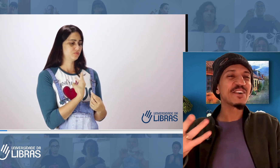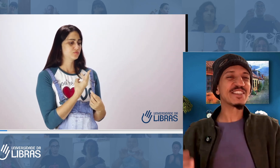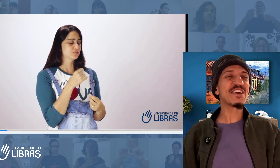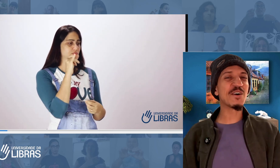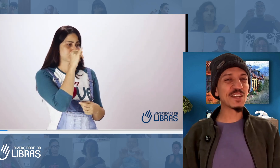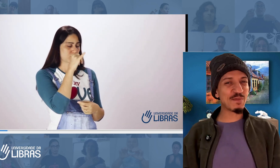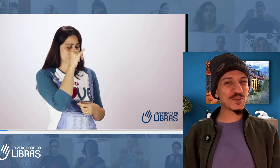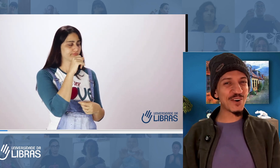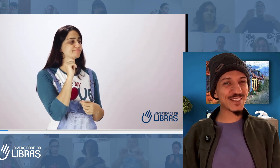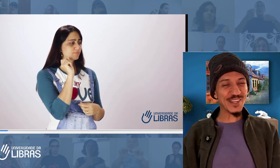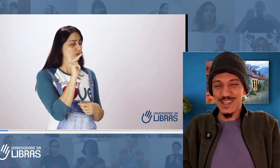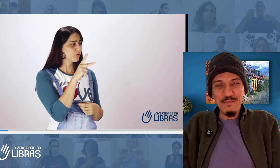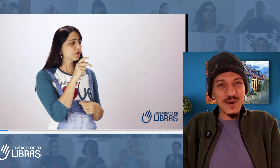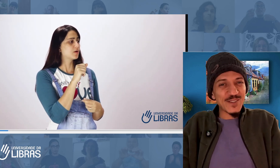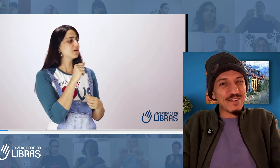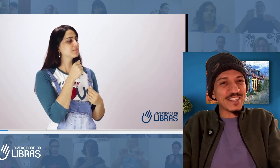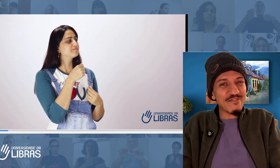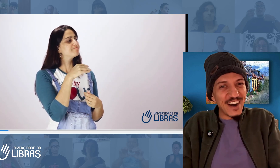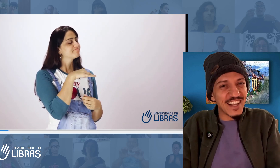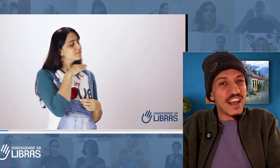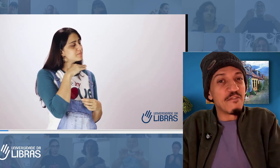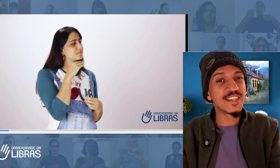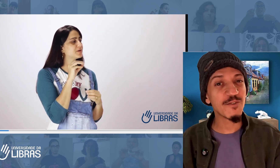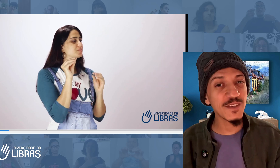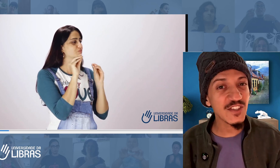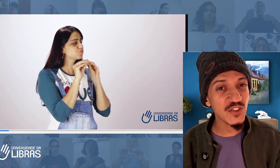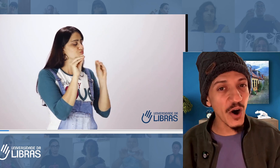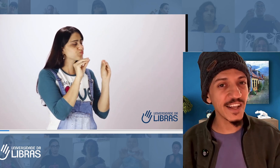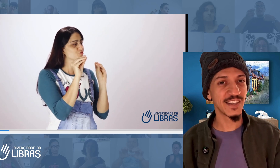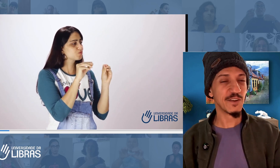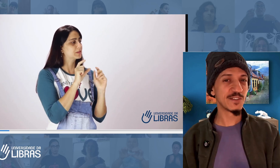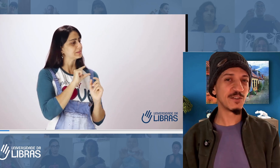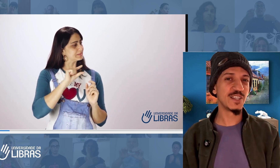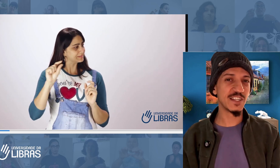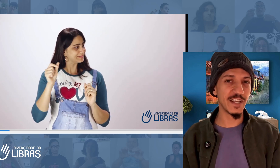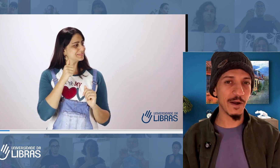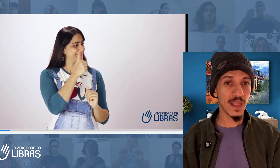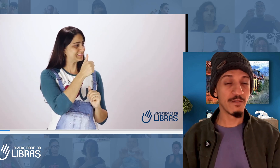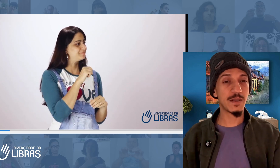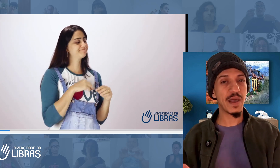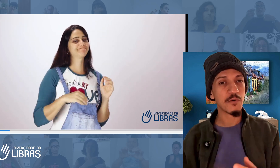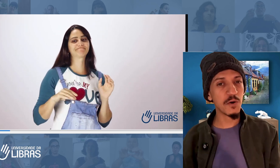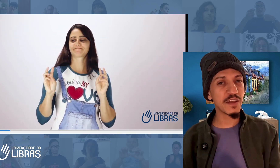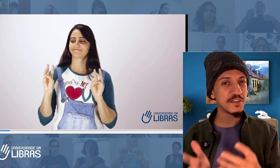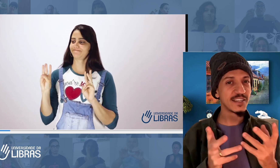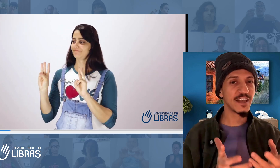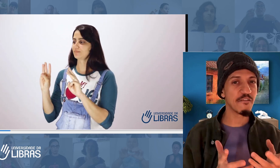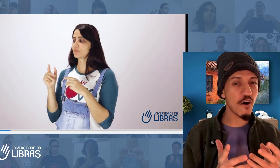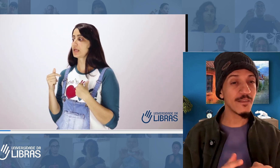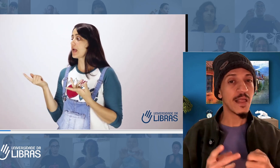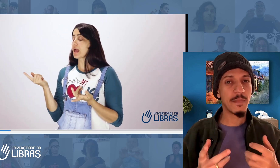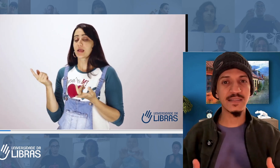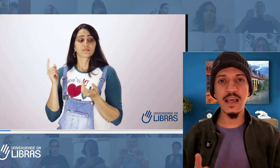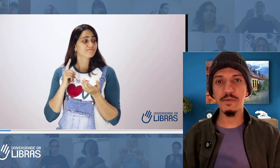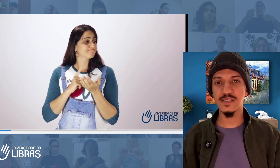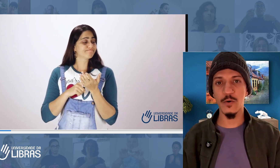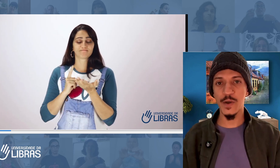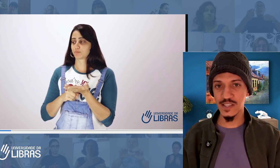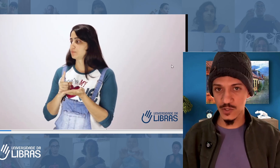encontra as pessoas, seus amigos, o que você faz? Você conta histórias do seu dia a dia. Você pergunta, você se envolve, mas sempre são histórias.